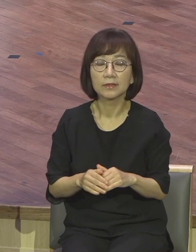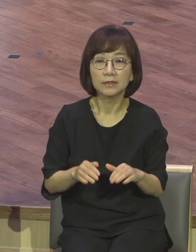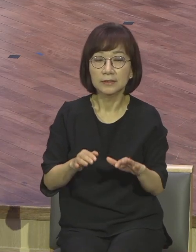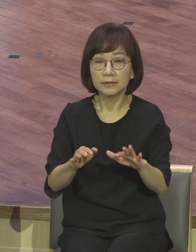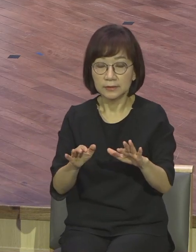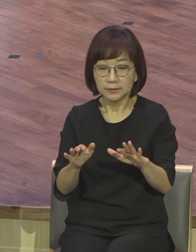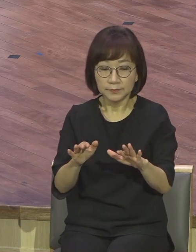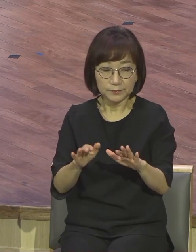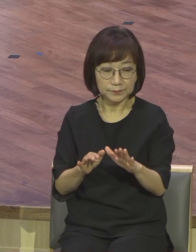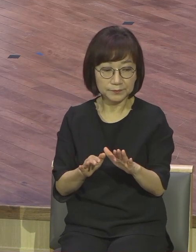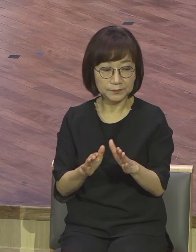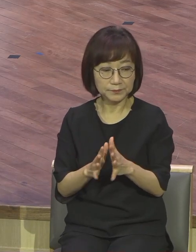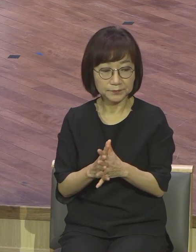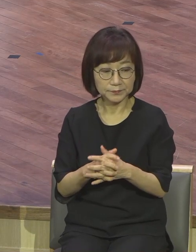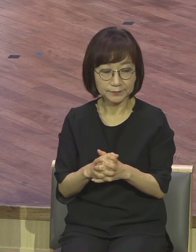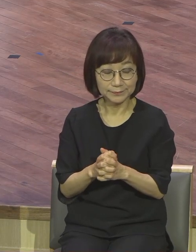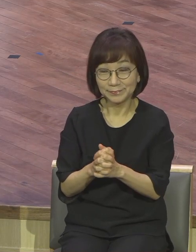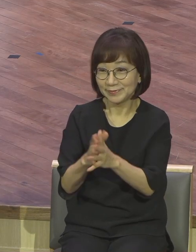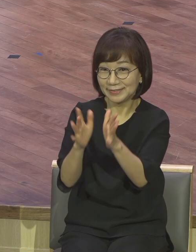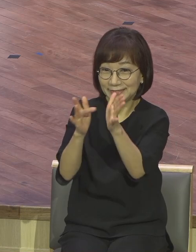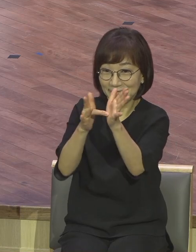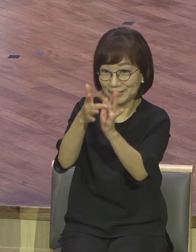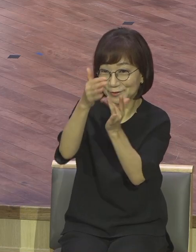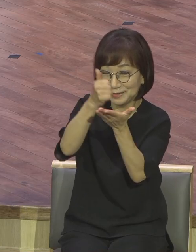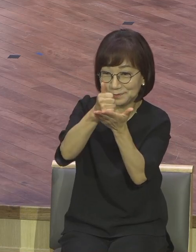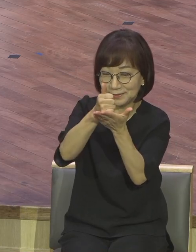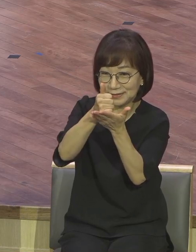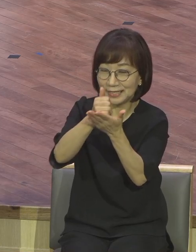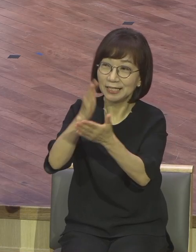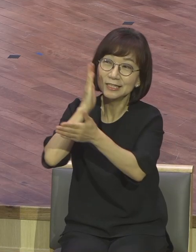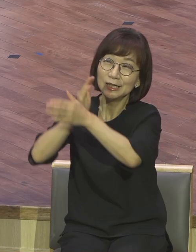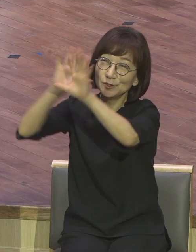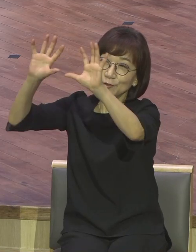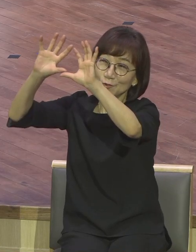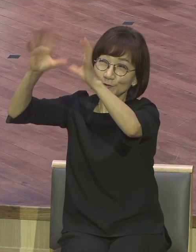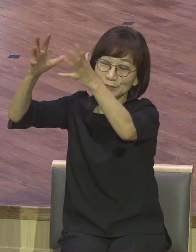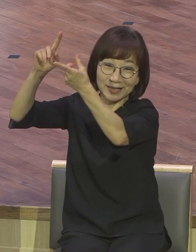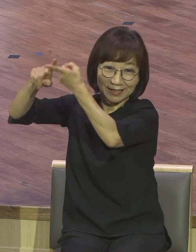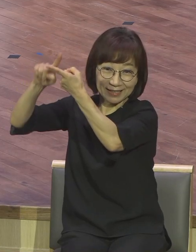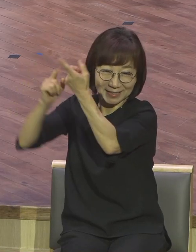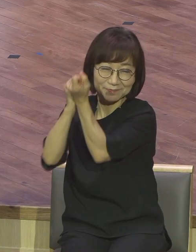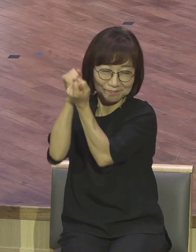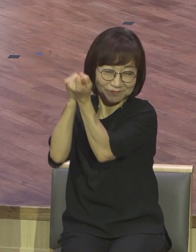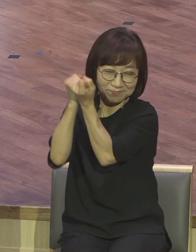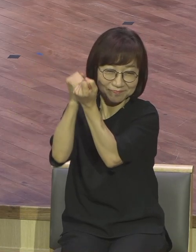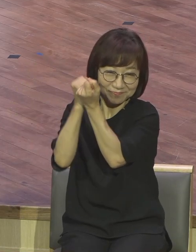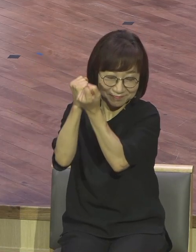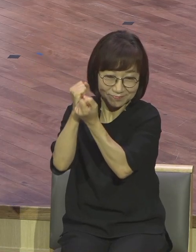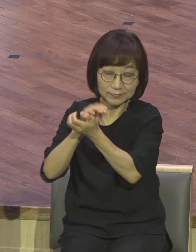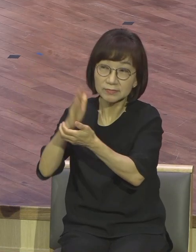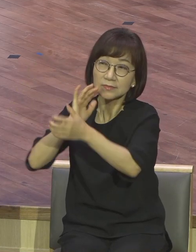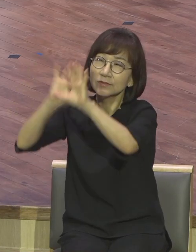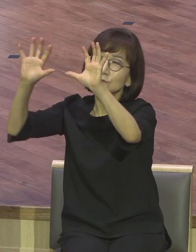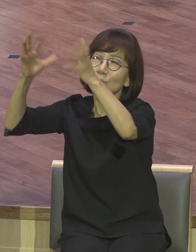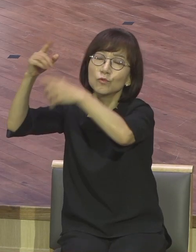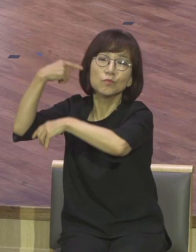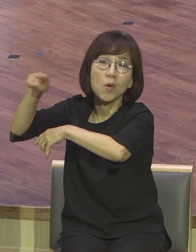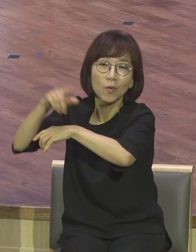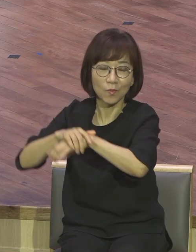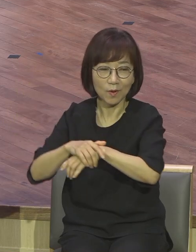예수님께서는 천국이 마치 등을 들고 신랑을 맞으러 나가는 열처녀와